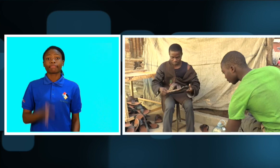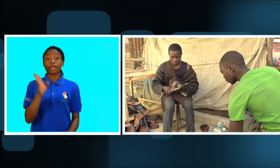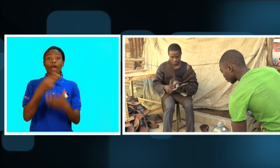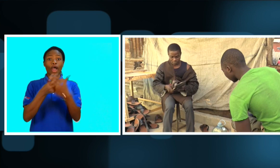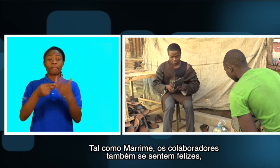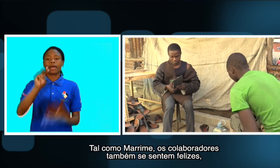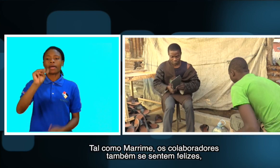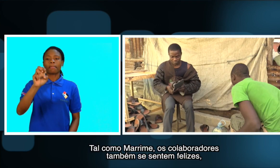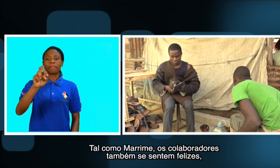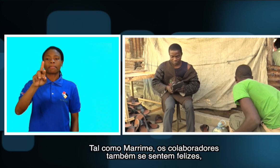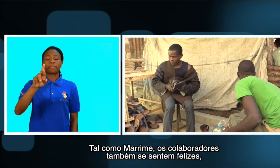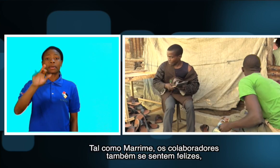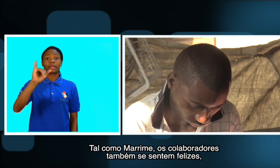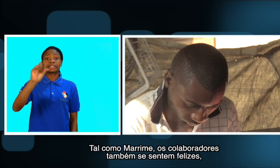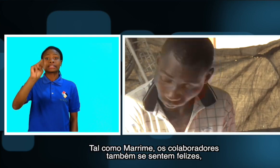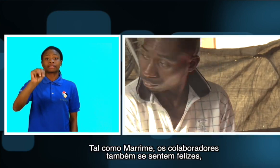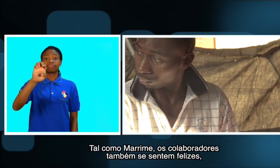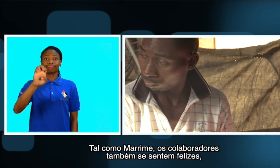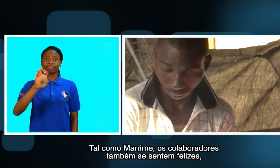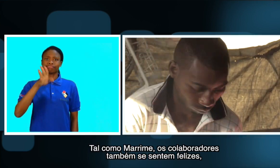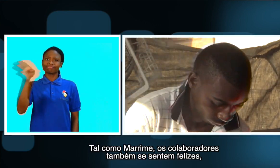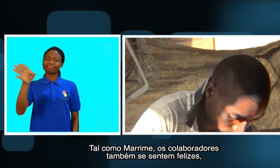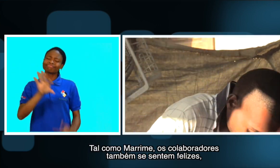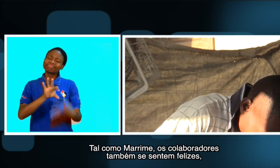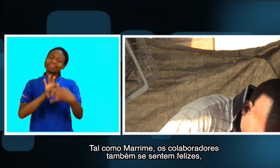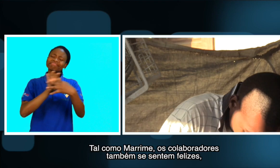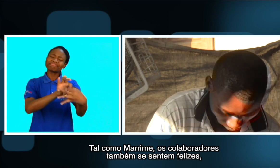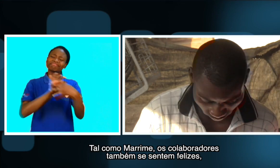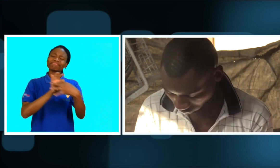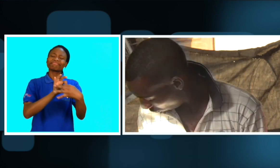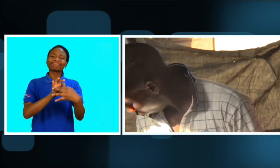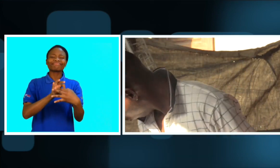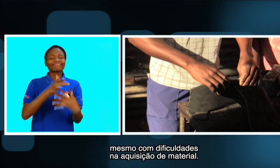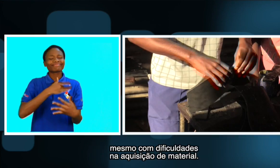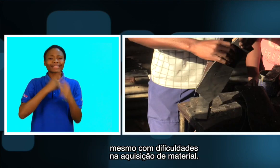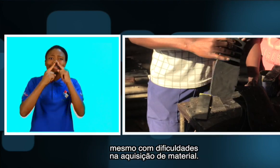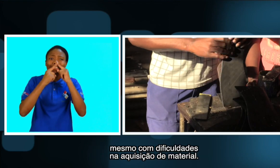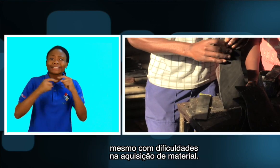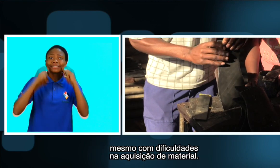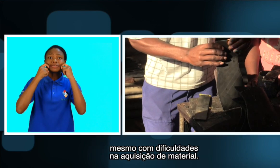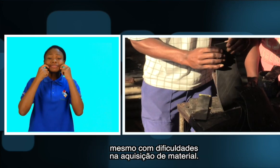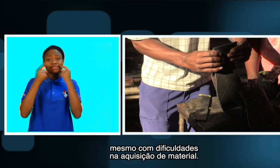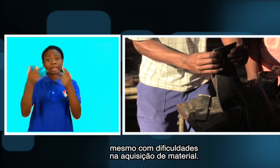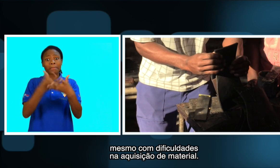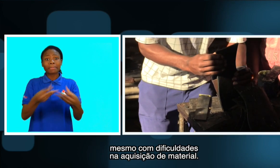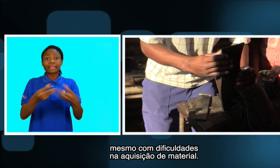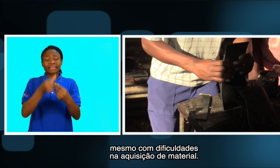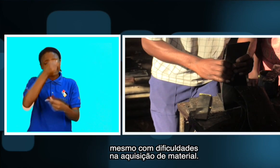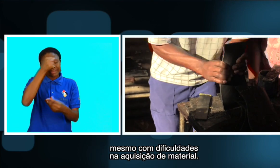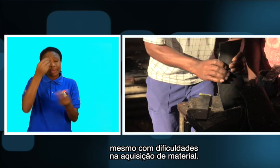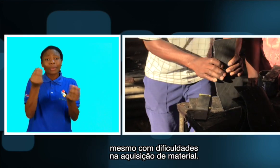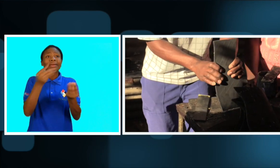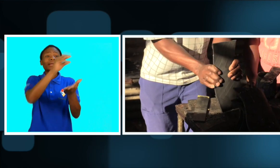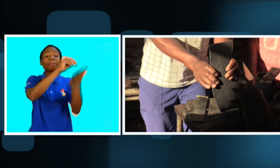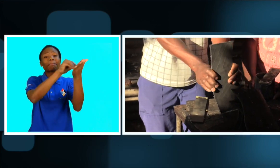Tal como o Marino, seus colaboradores também se sentem felizes, mesmo com dificuldades na adição do material.